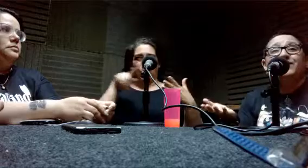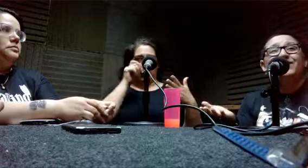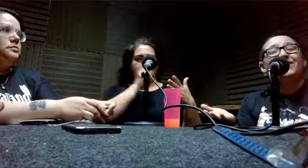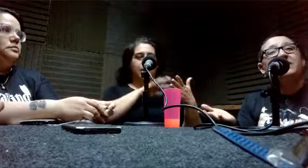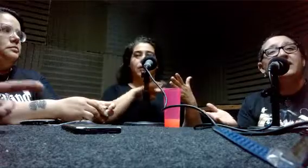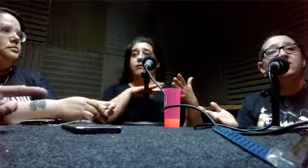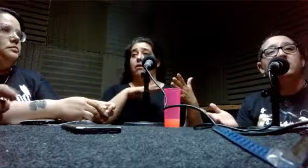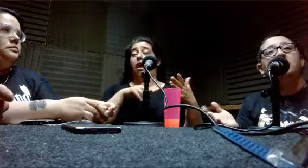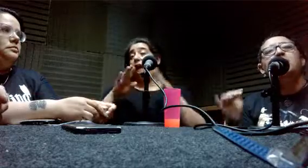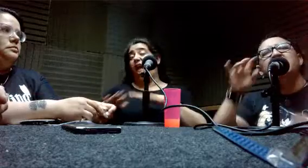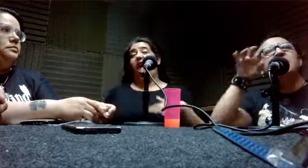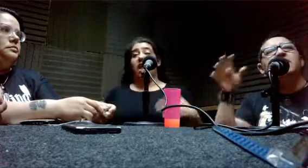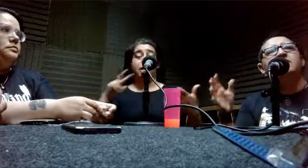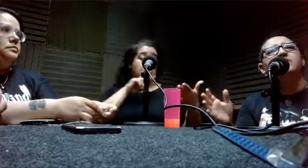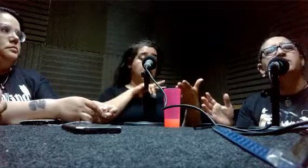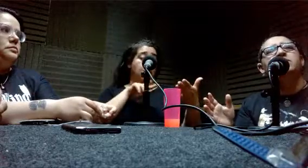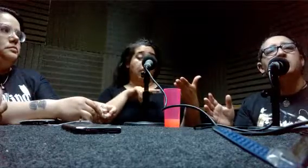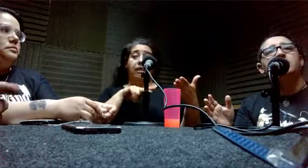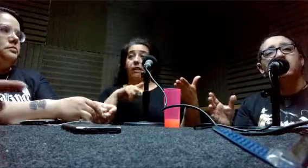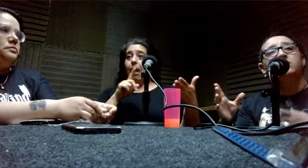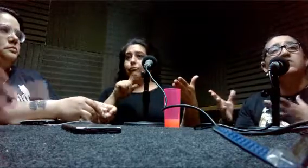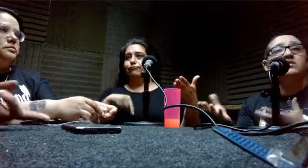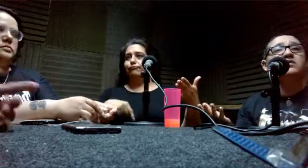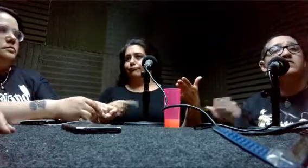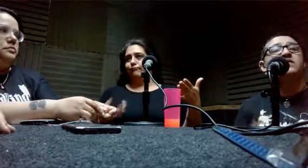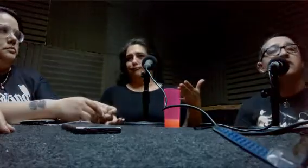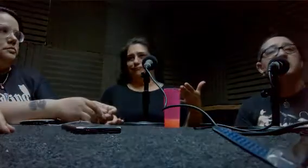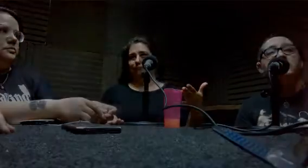chicos que no saben leer todavía. ¿Por qué tiene que haber subtítulos? ¿Cuándo tenemos intérprete?